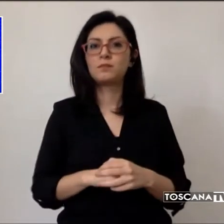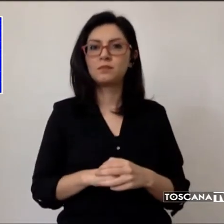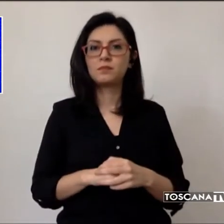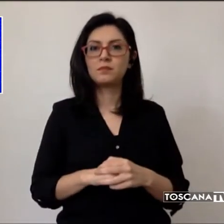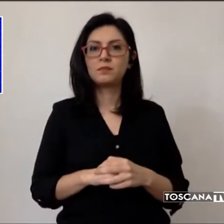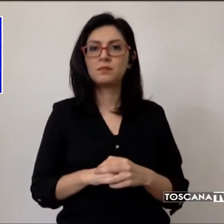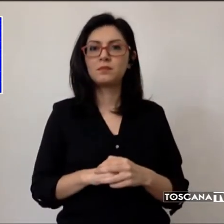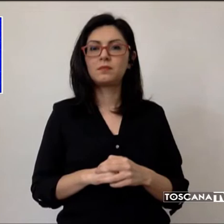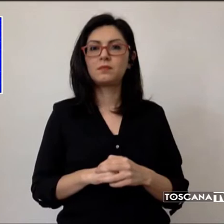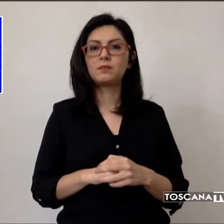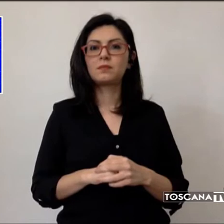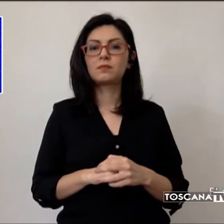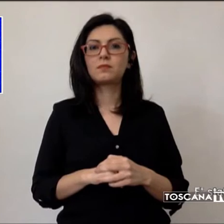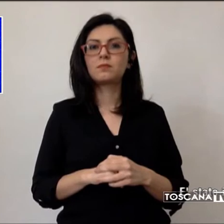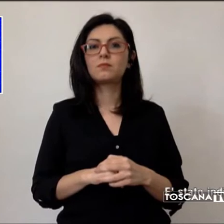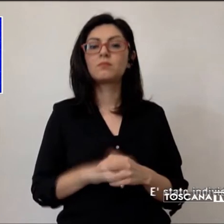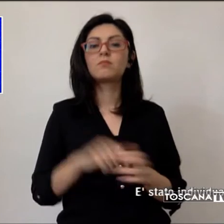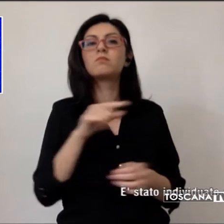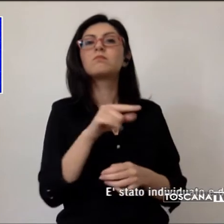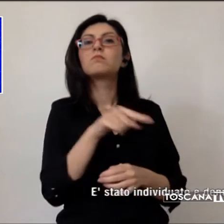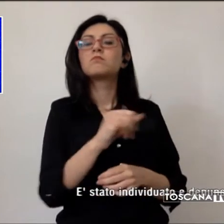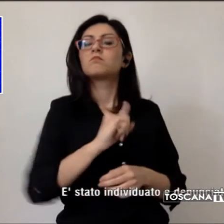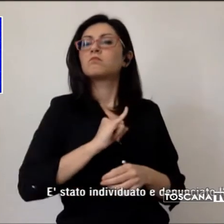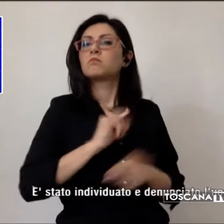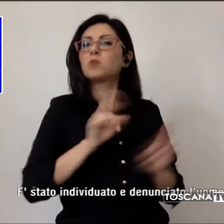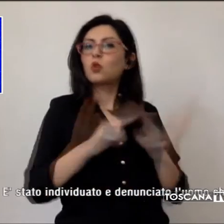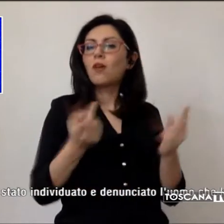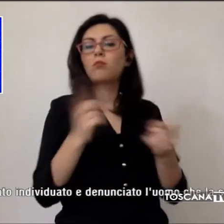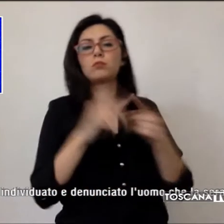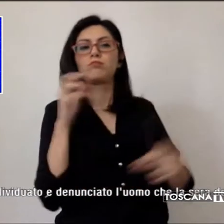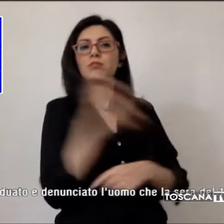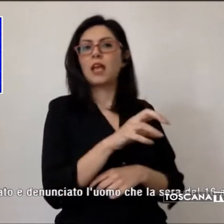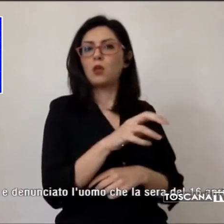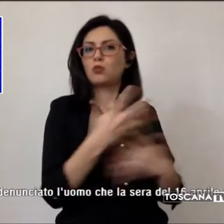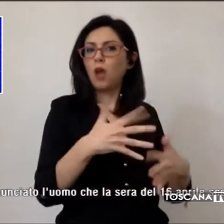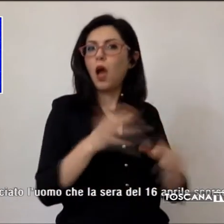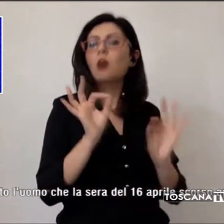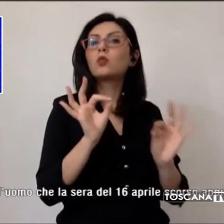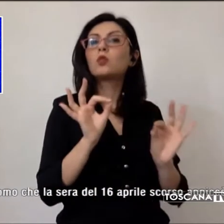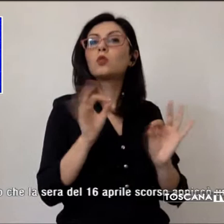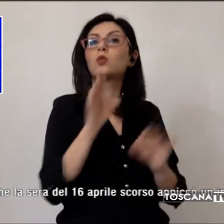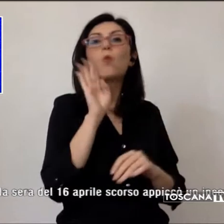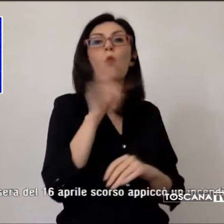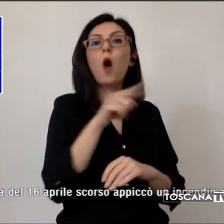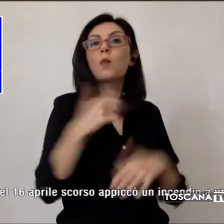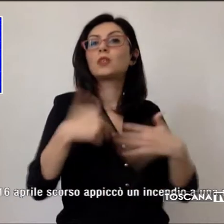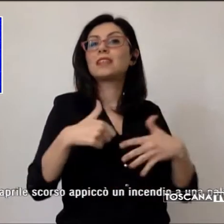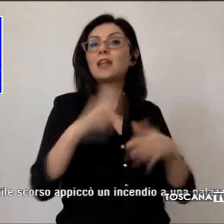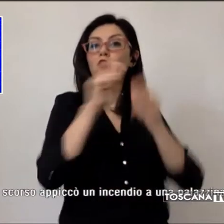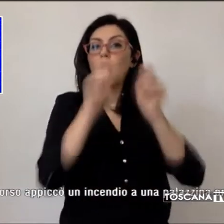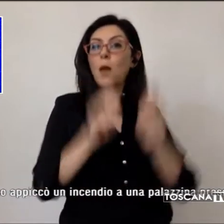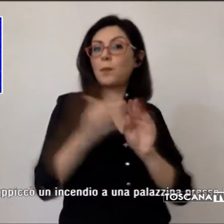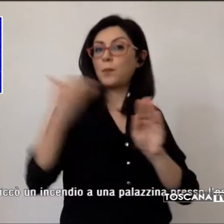È stato individuato e denunciato l'uomo che la sera del 16 aprile scorso appiccò un